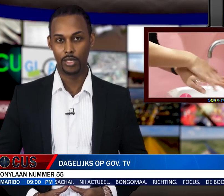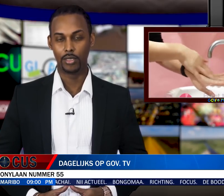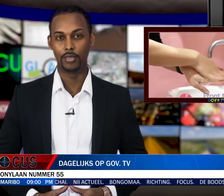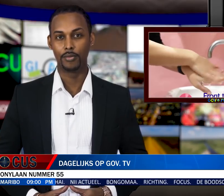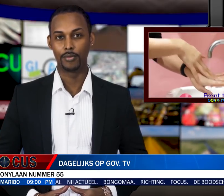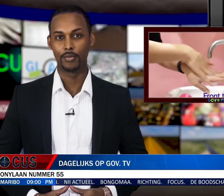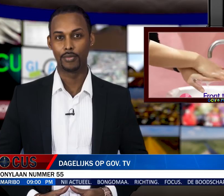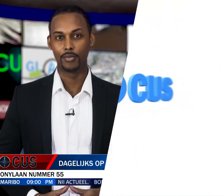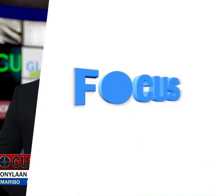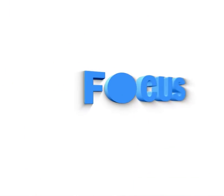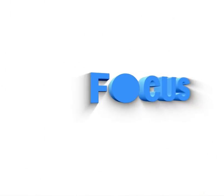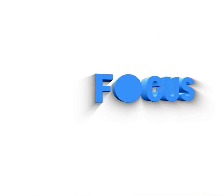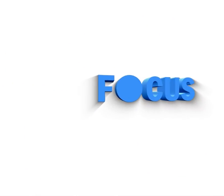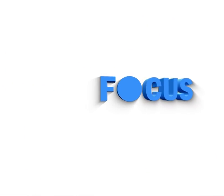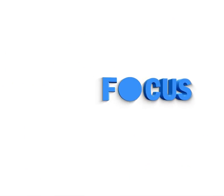COVID-19.